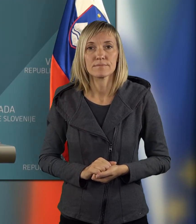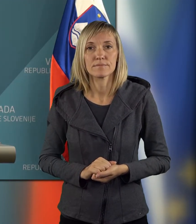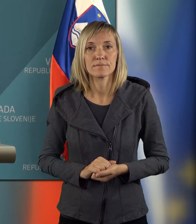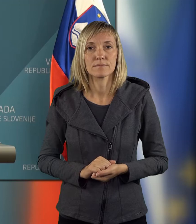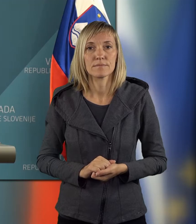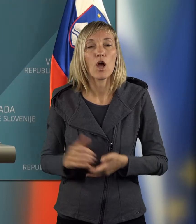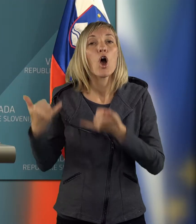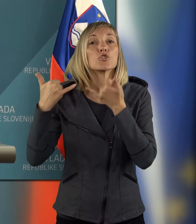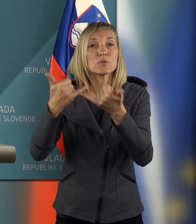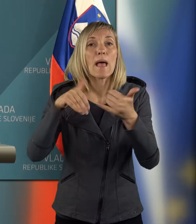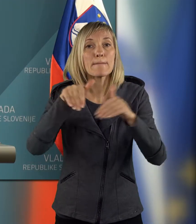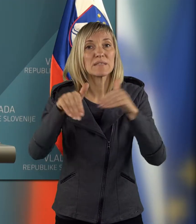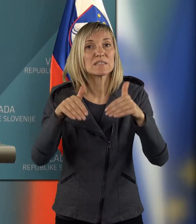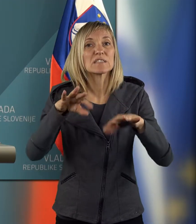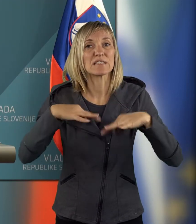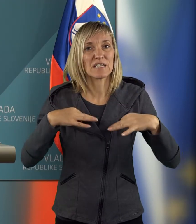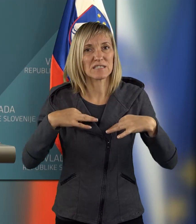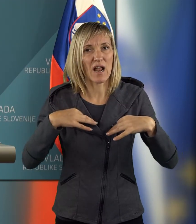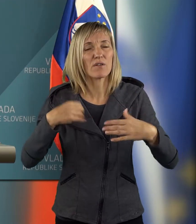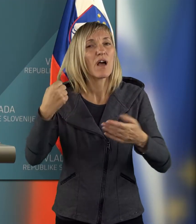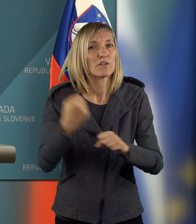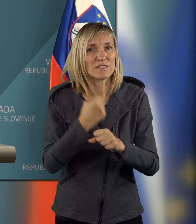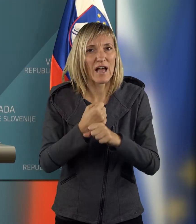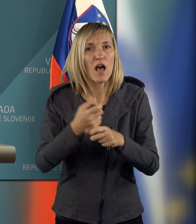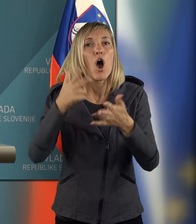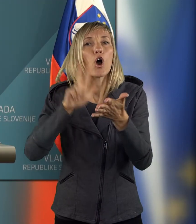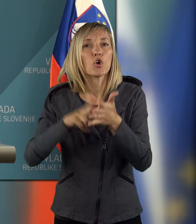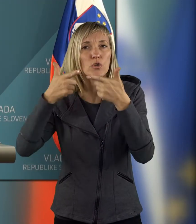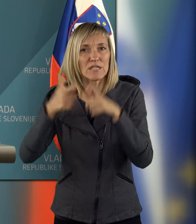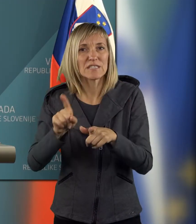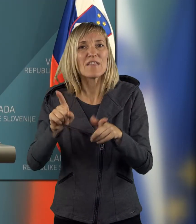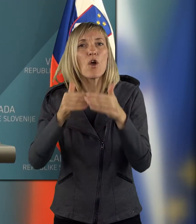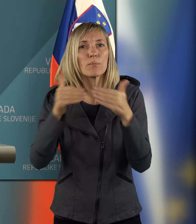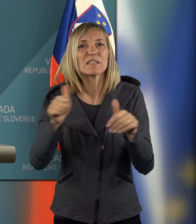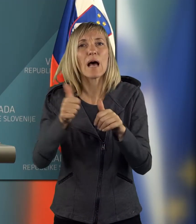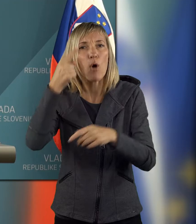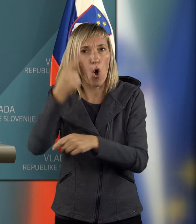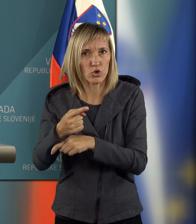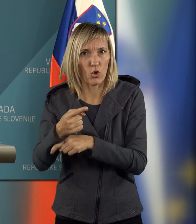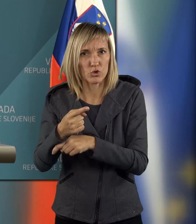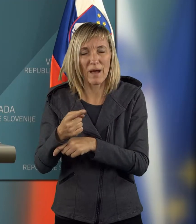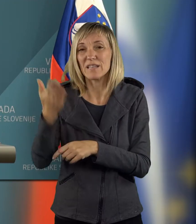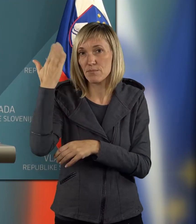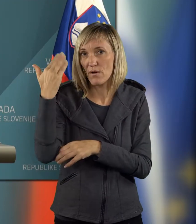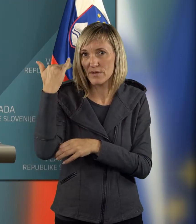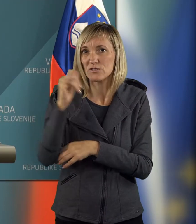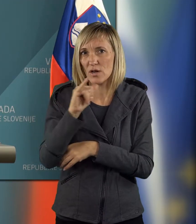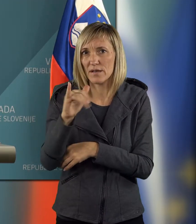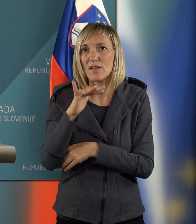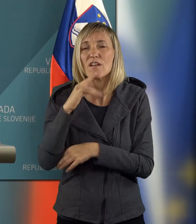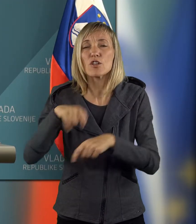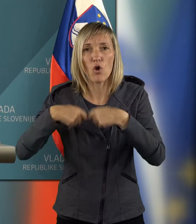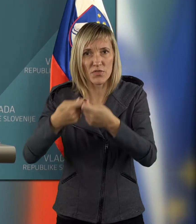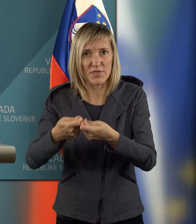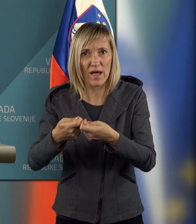Dosle Ministrstvo za zdraje ustrajalo, da koncesije ne zamejuje samo koncesijska odločba, ki je bila v minulih letih veliko krat